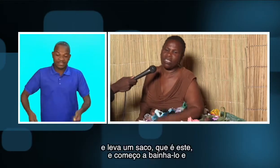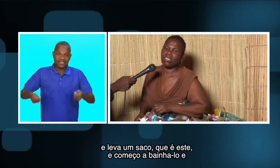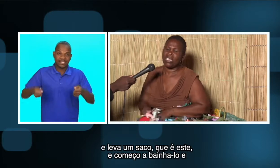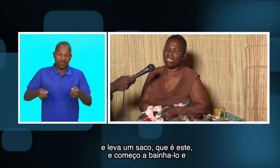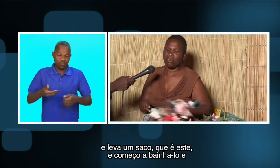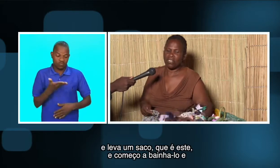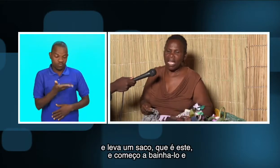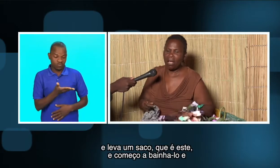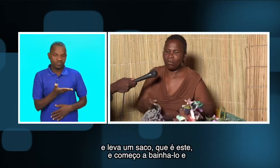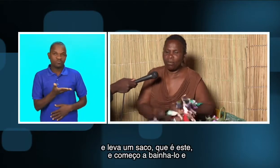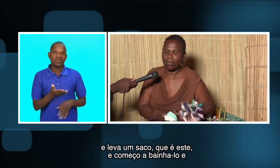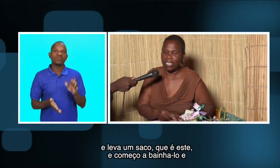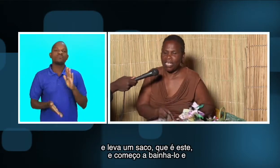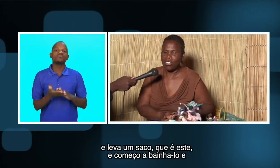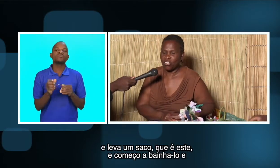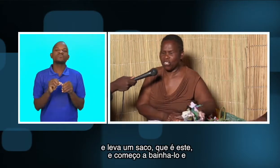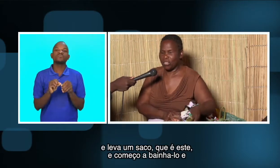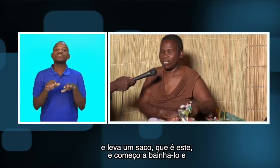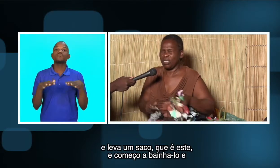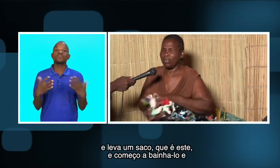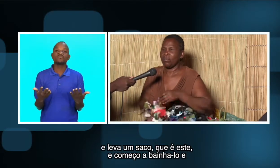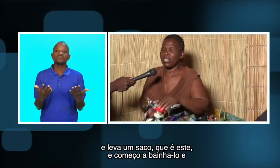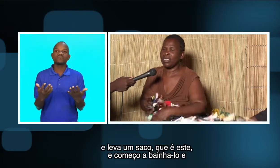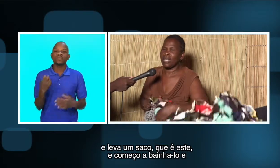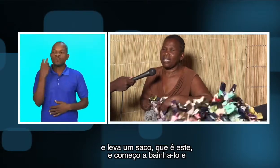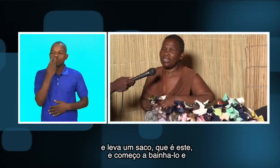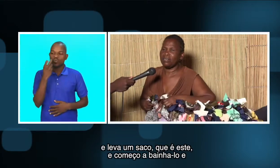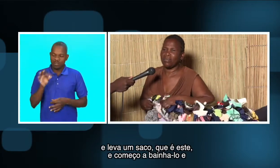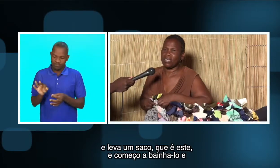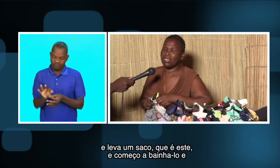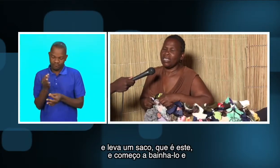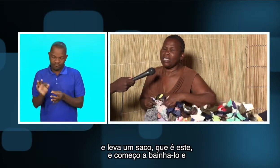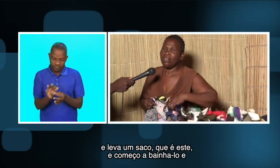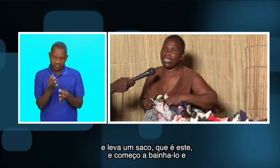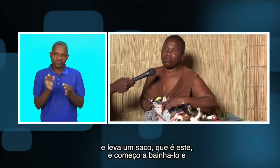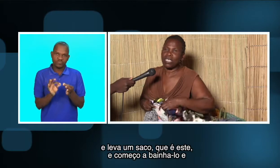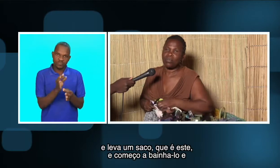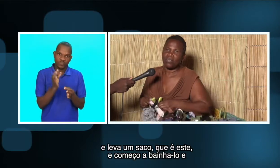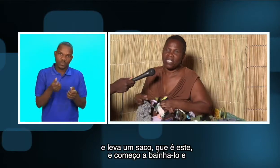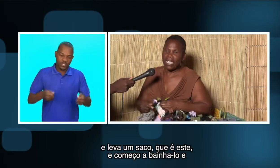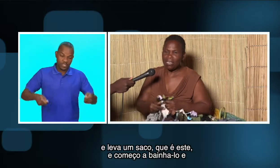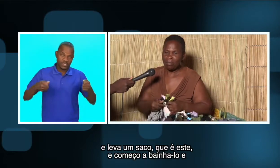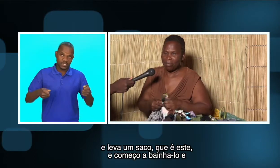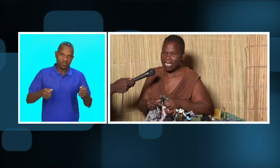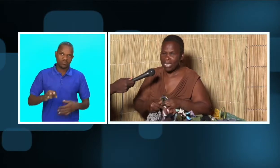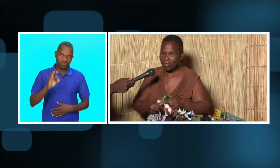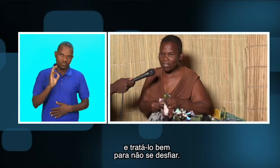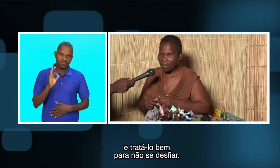E leva um saco, que é este. Começa a levar a agulha de gozeiro, banhar um saco,